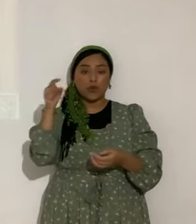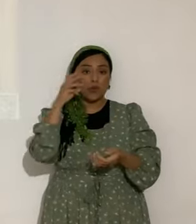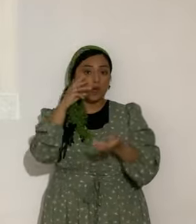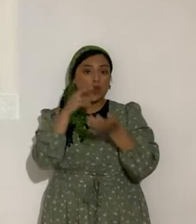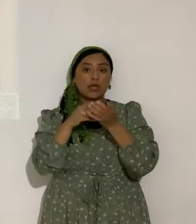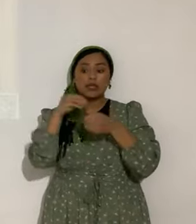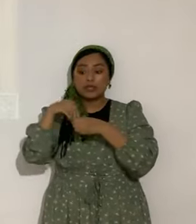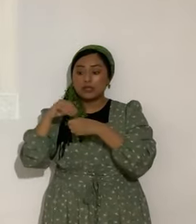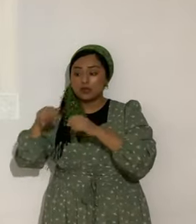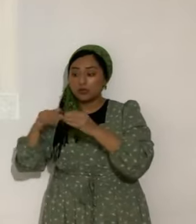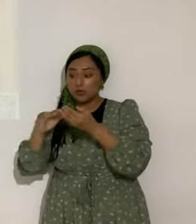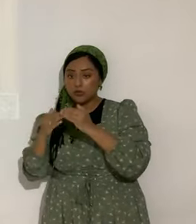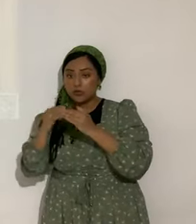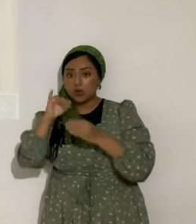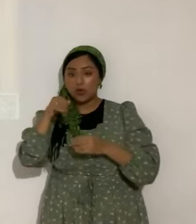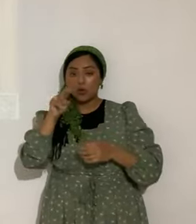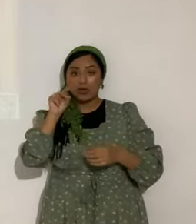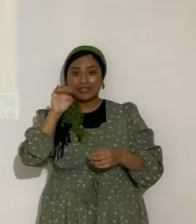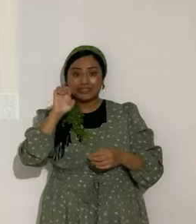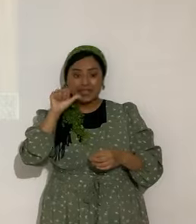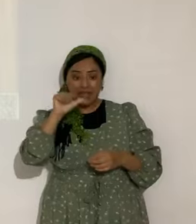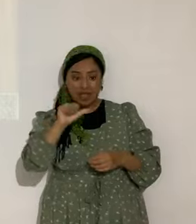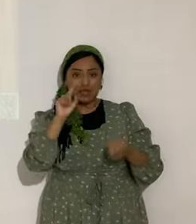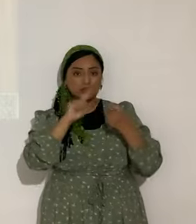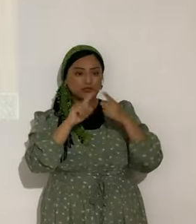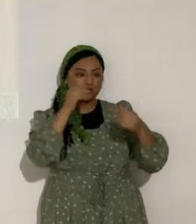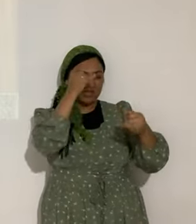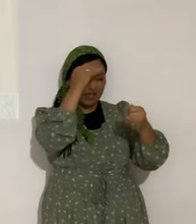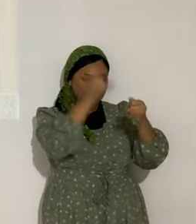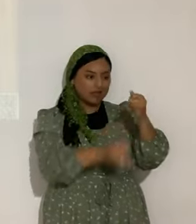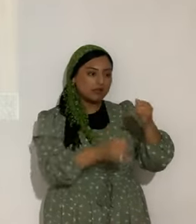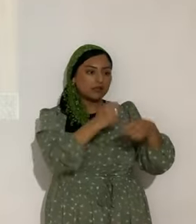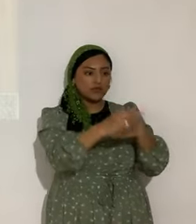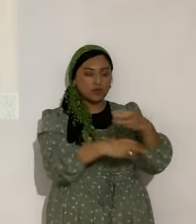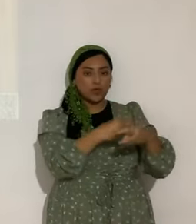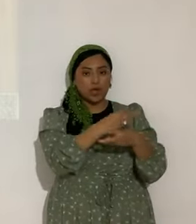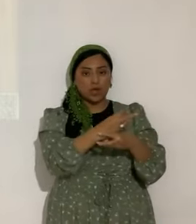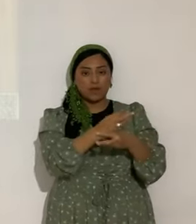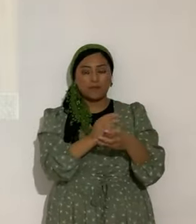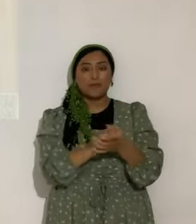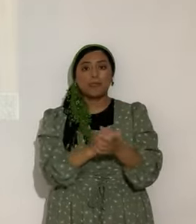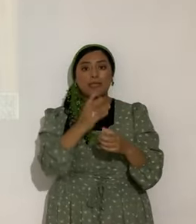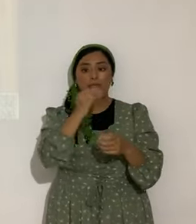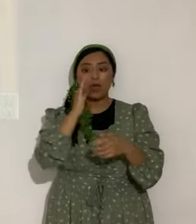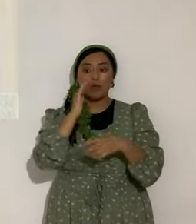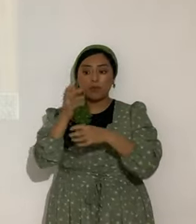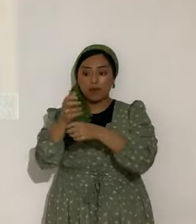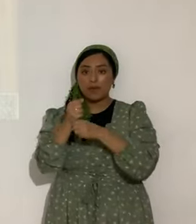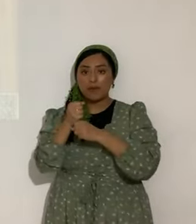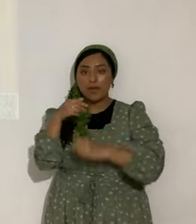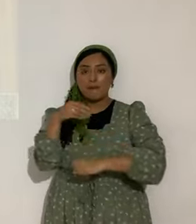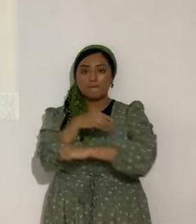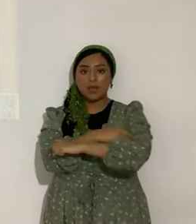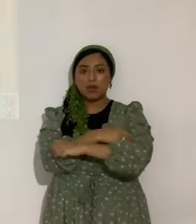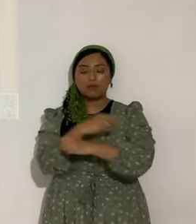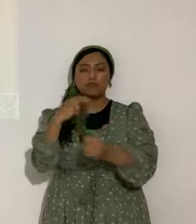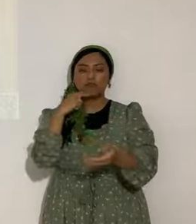Yerushalán, en toda Judea, en Samaria y hasta lo último de la tierra. Y recibiréis poder. Vamos a subrayar eso,